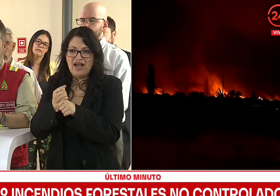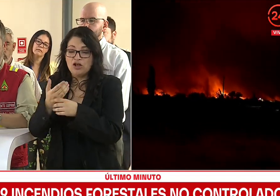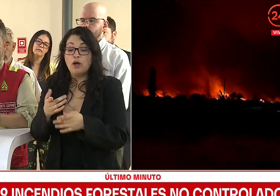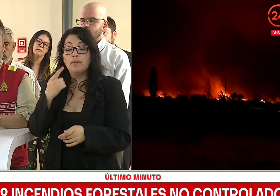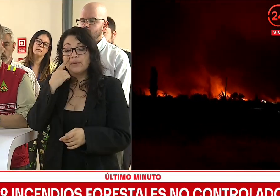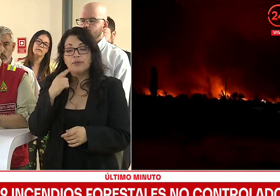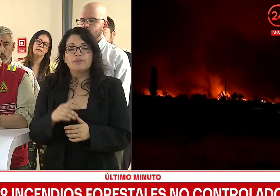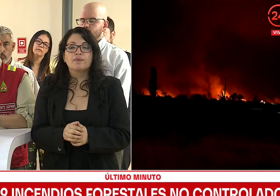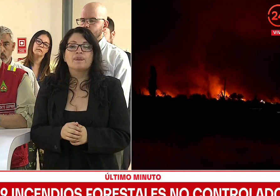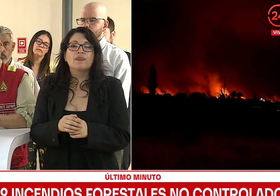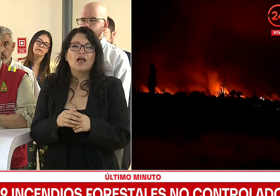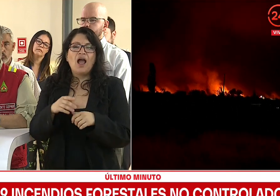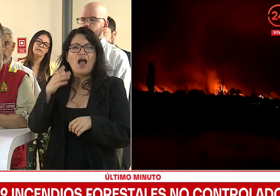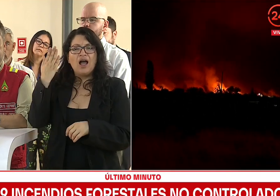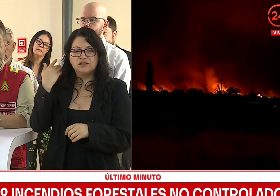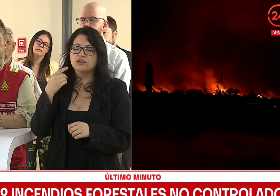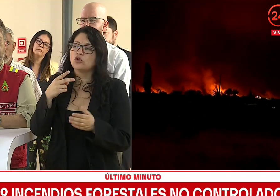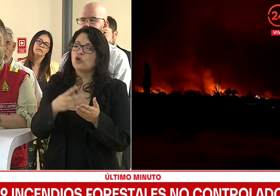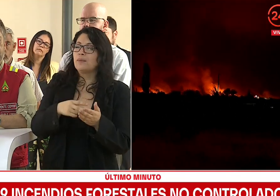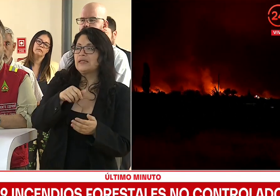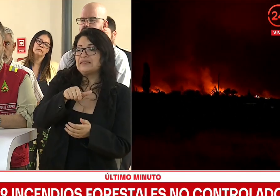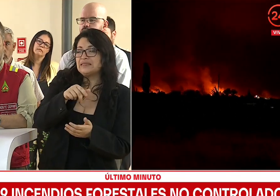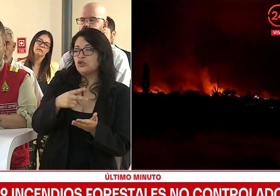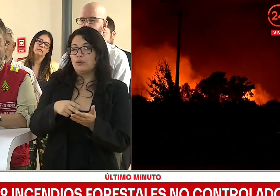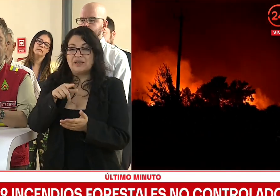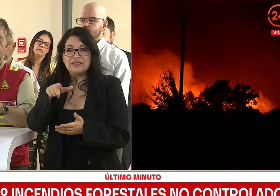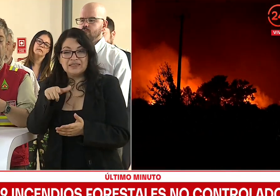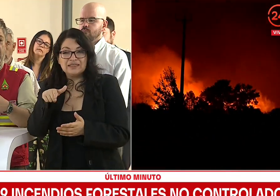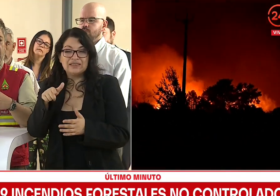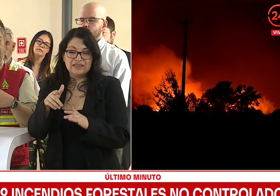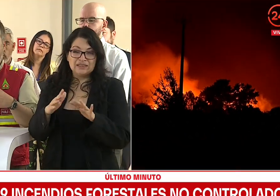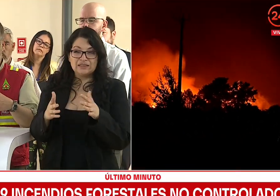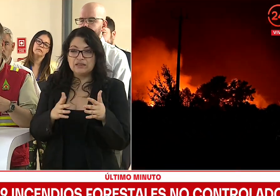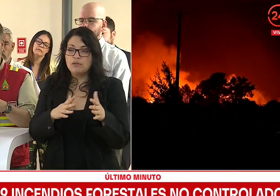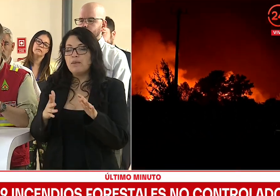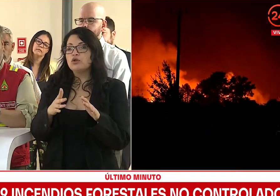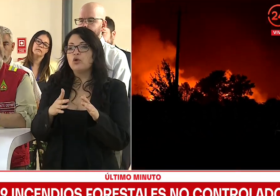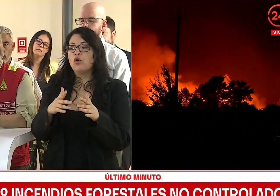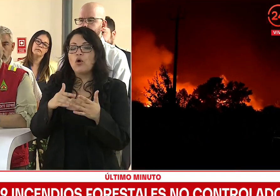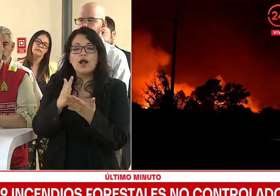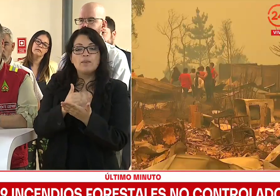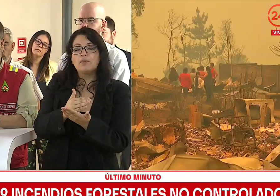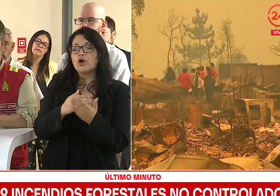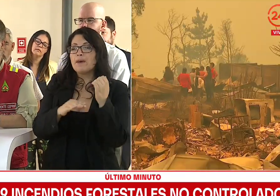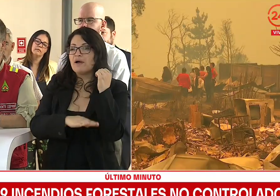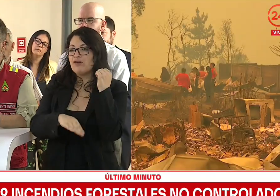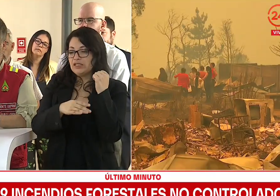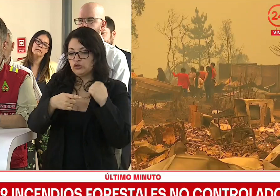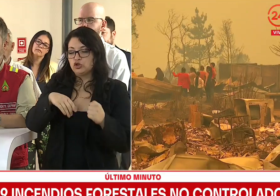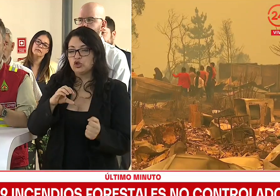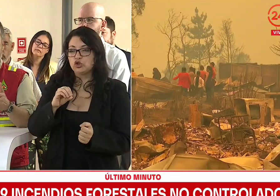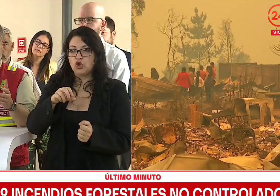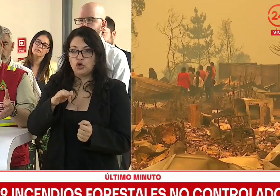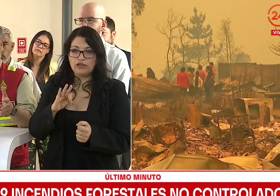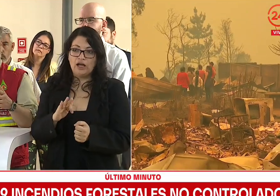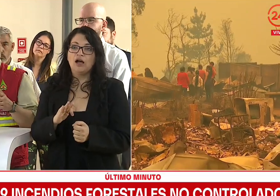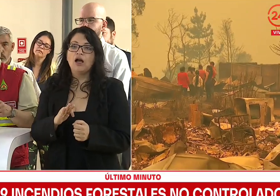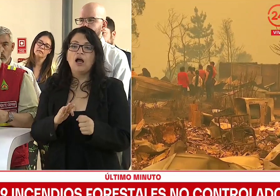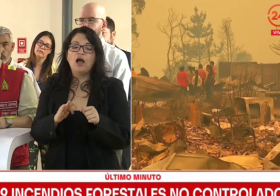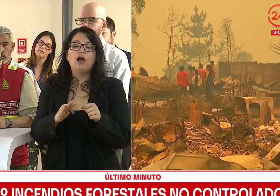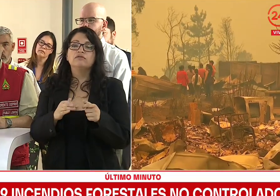en la temporada 2016-2017, el programa base de CONAF en operaciones